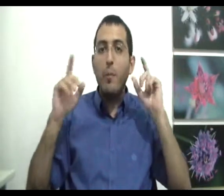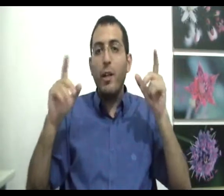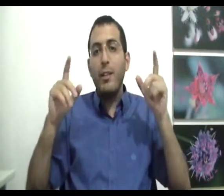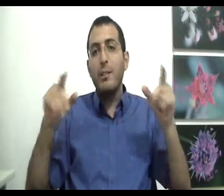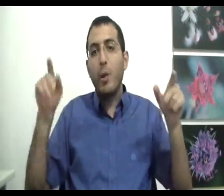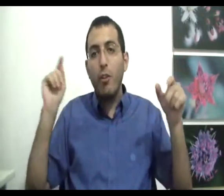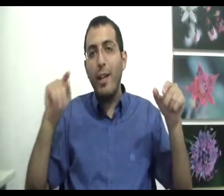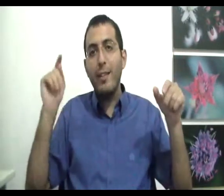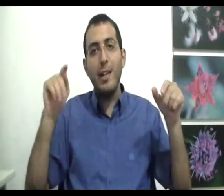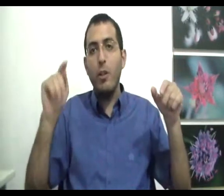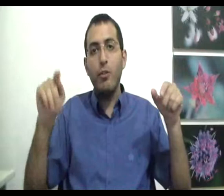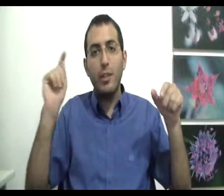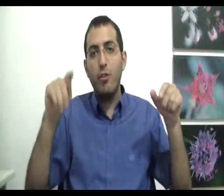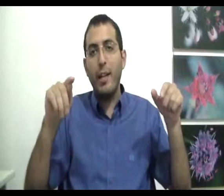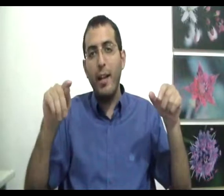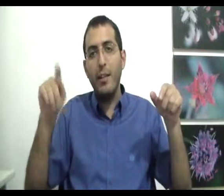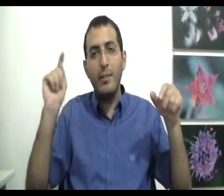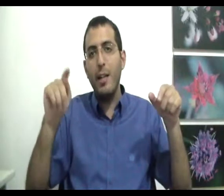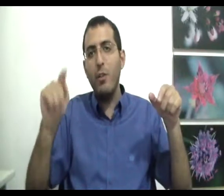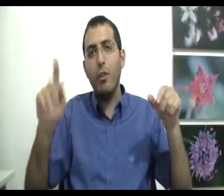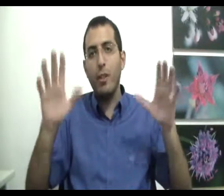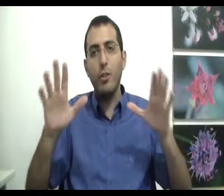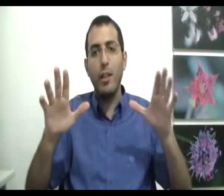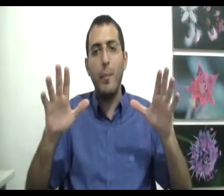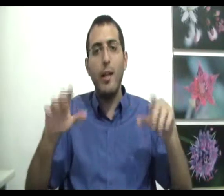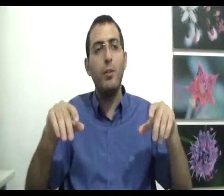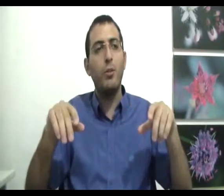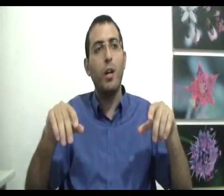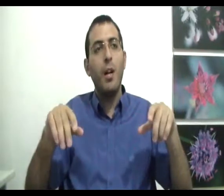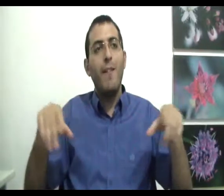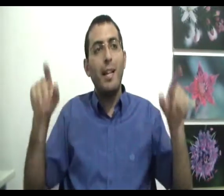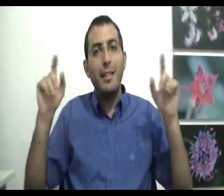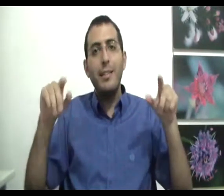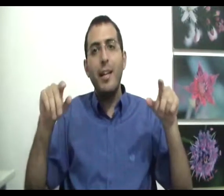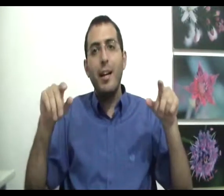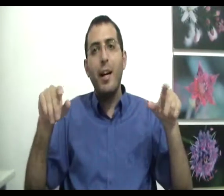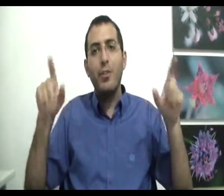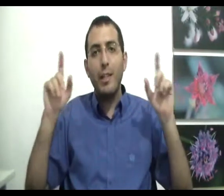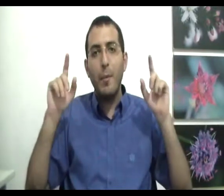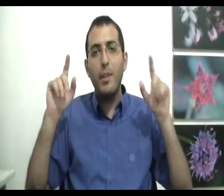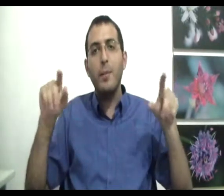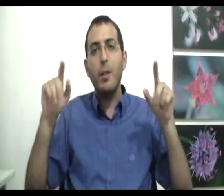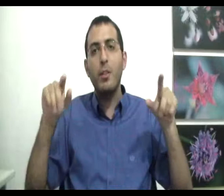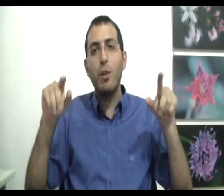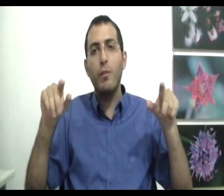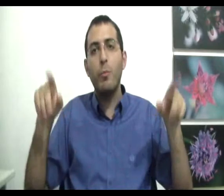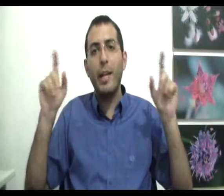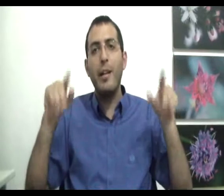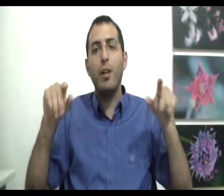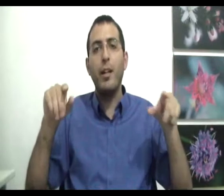משקר את עצמו כי השקר זה העונש שאתה תשקר, זה העונש שלך שאתה תליחה בחרדות ועל ידי זה, שאדם אמיתי עצמך עד הסוף הוא מגיע לשקט